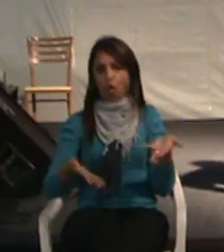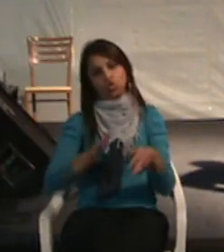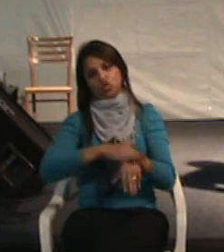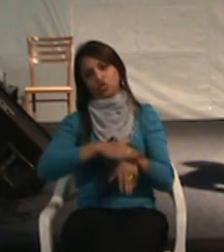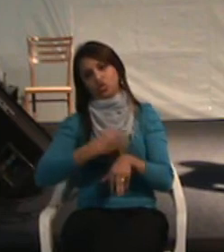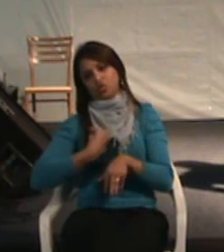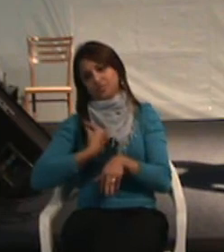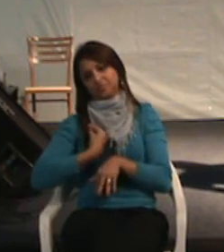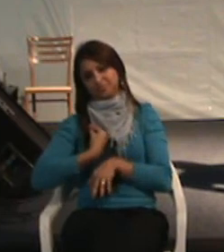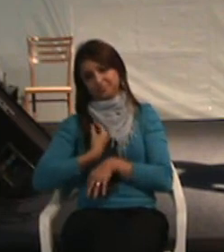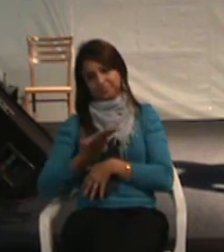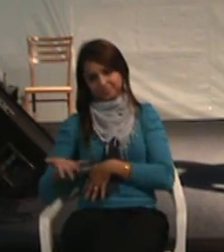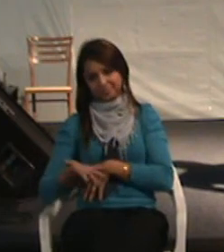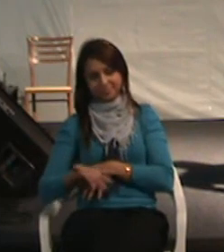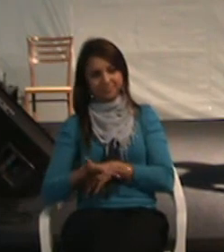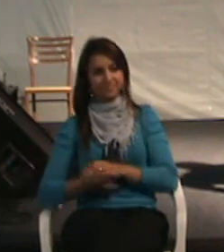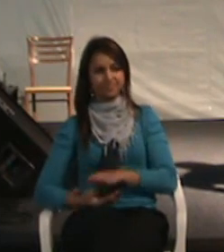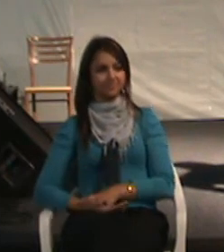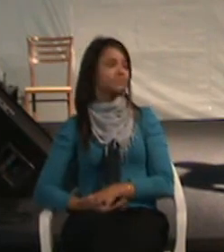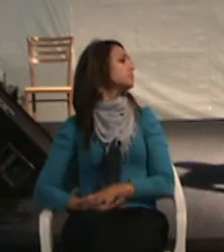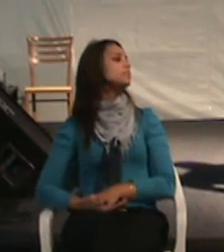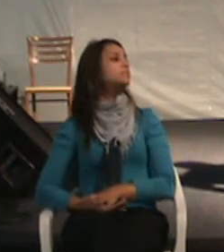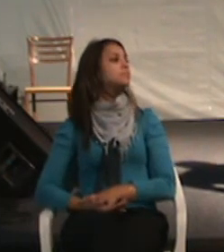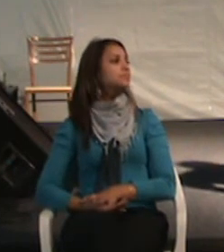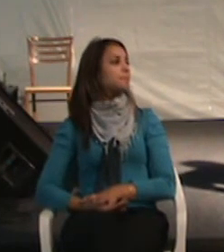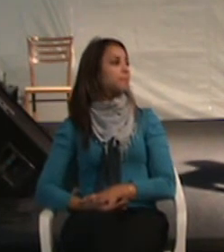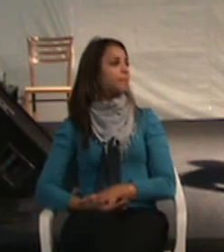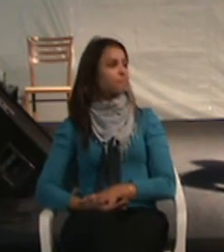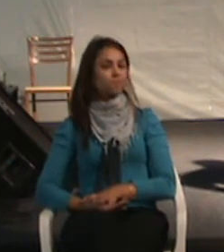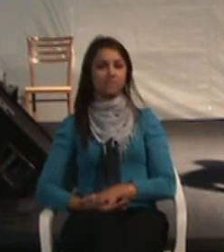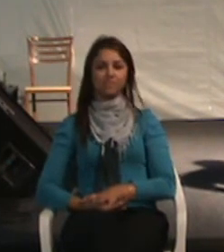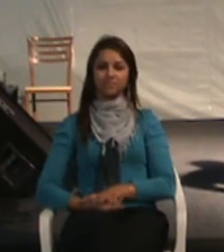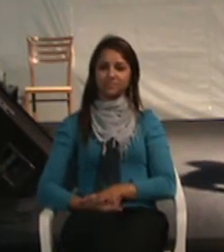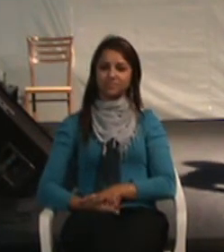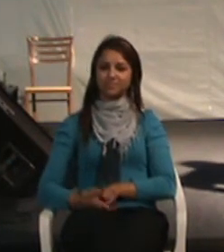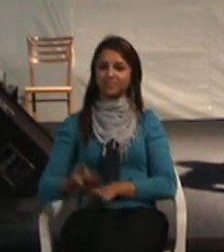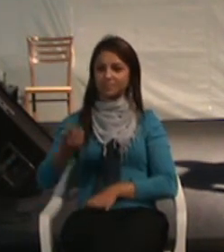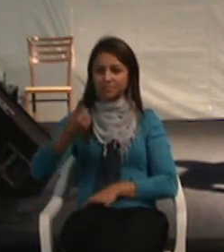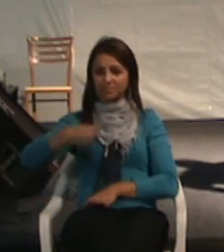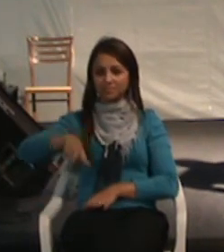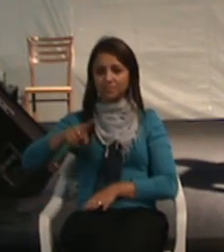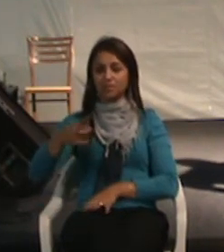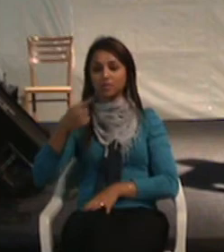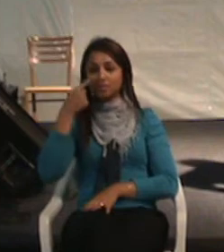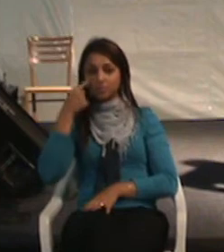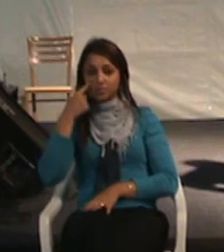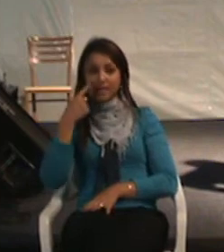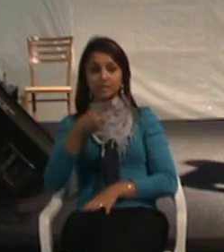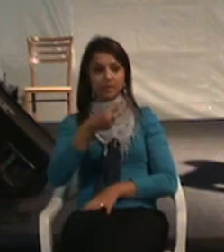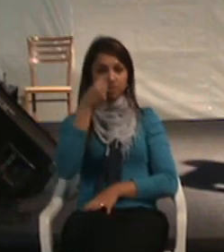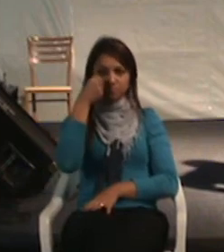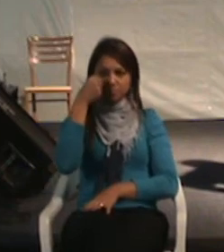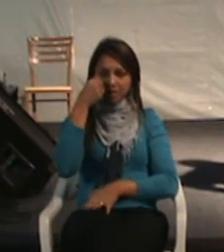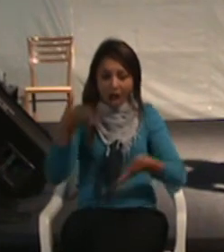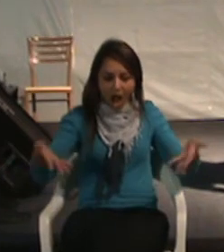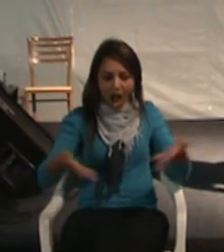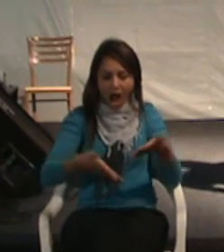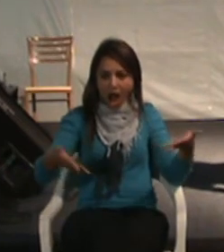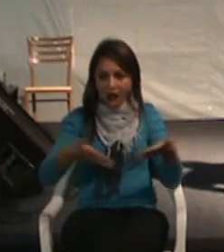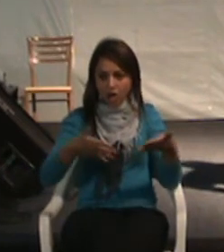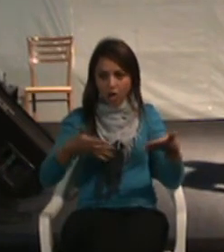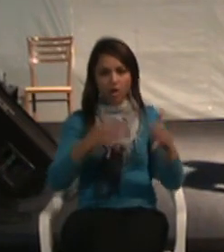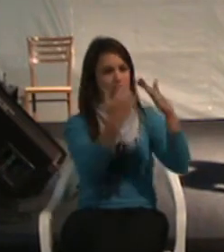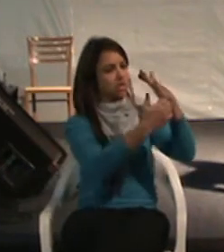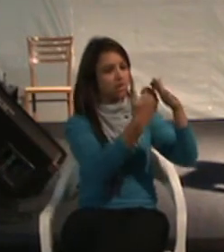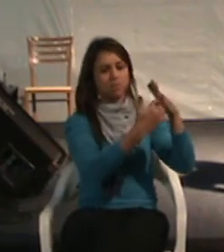estamos atualmente. A dinamicidade experimentada agora, seja em